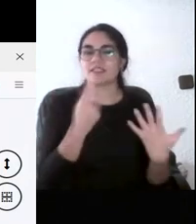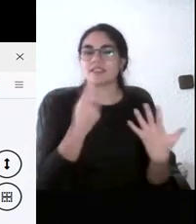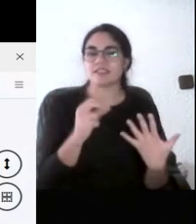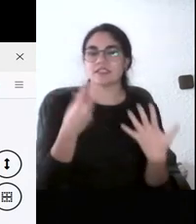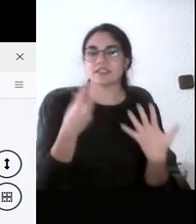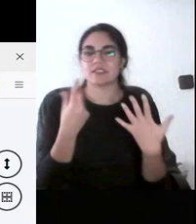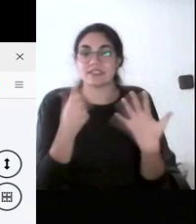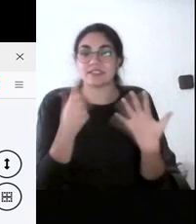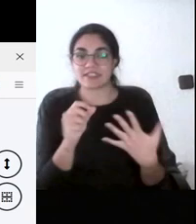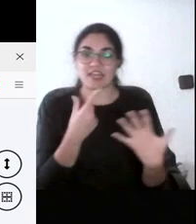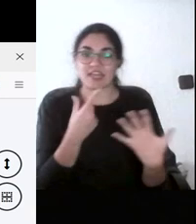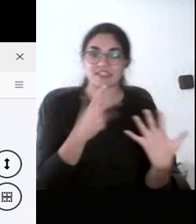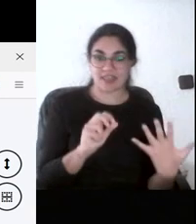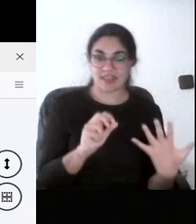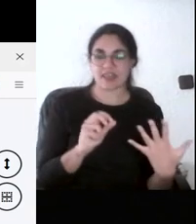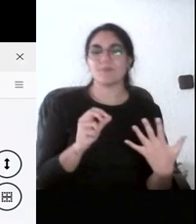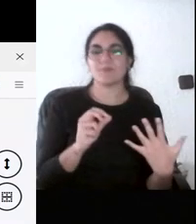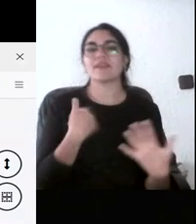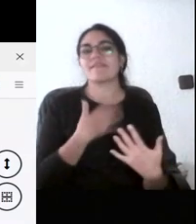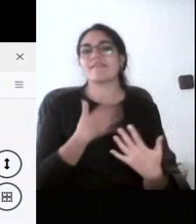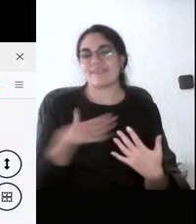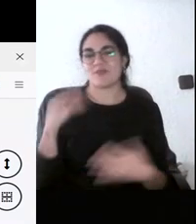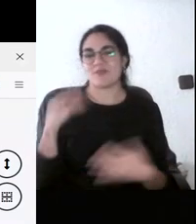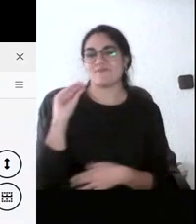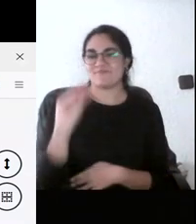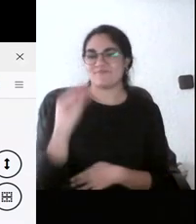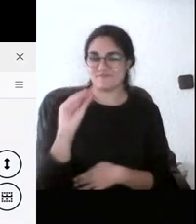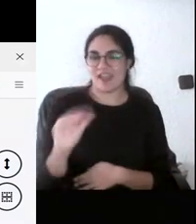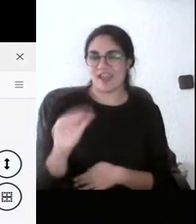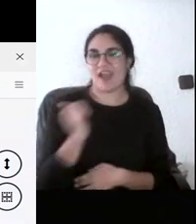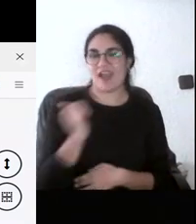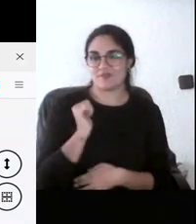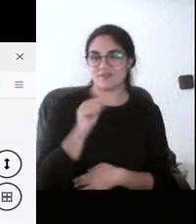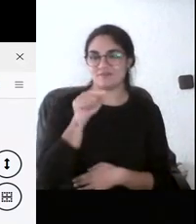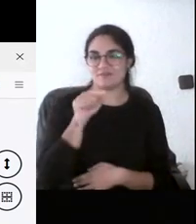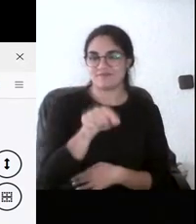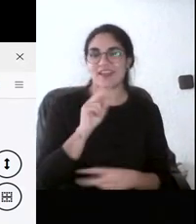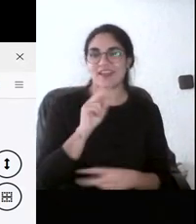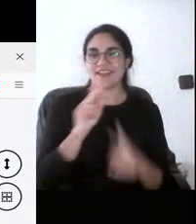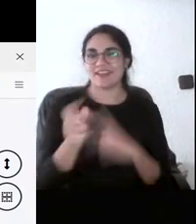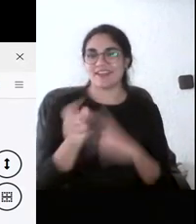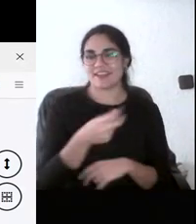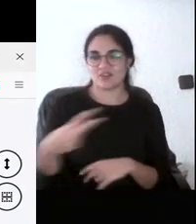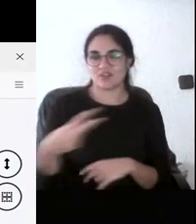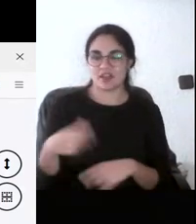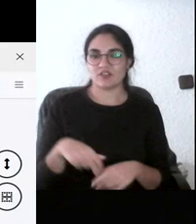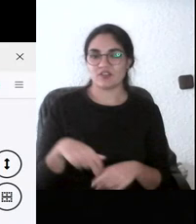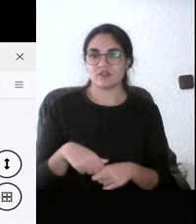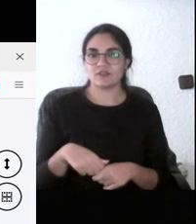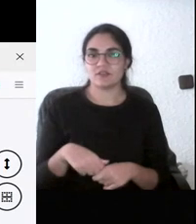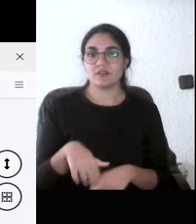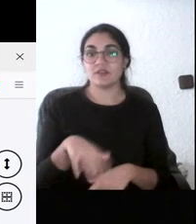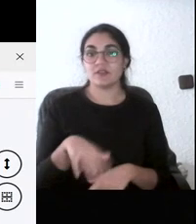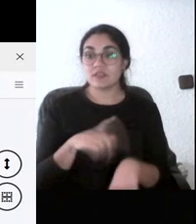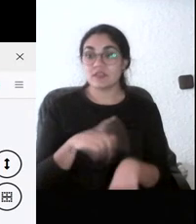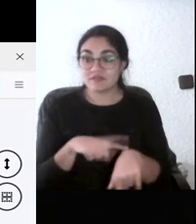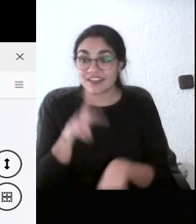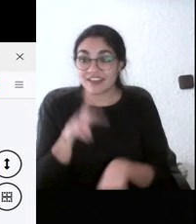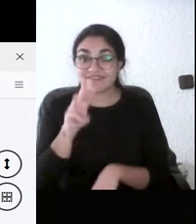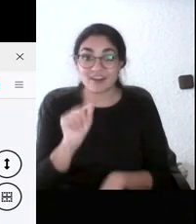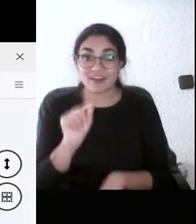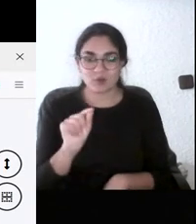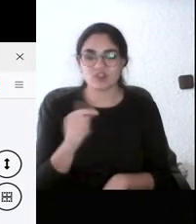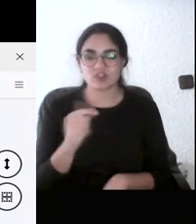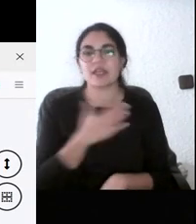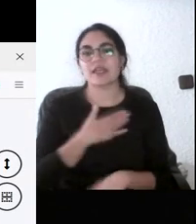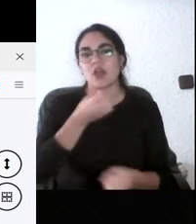aquí sobre todo quiero empezar por igual que antes nada son y 57 eso nos quedan tres minutos entonces quería